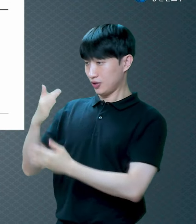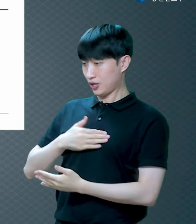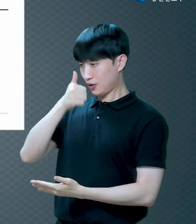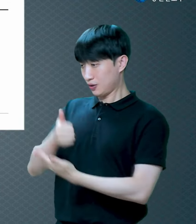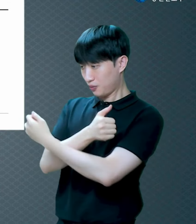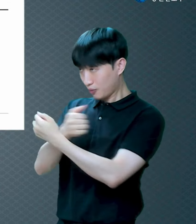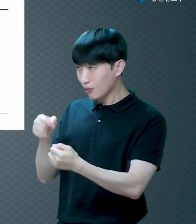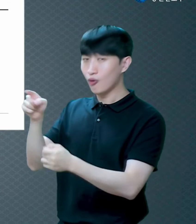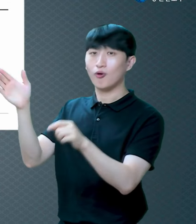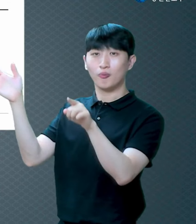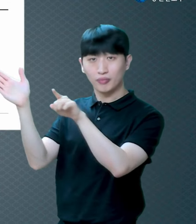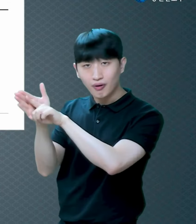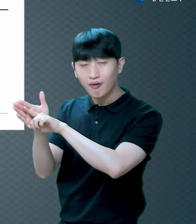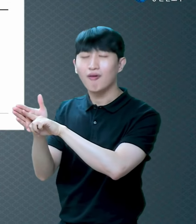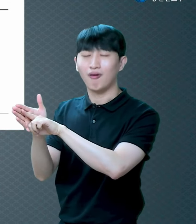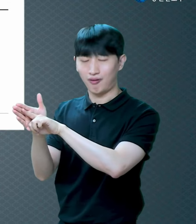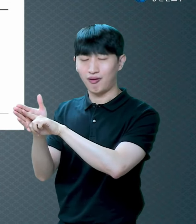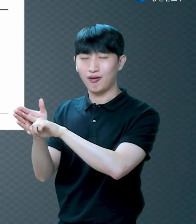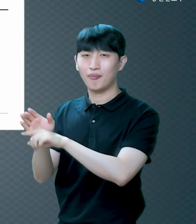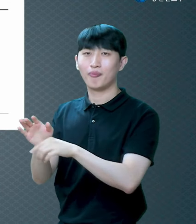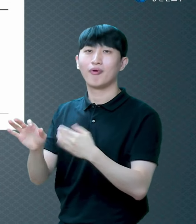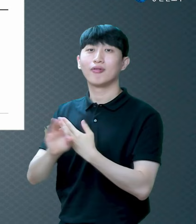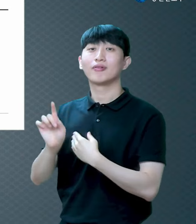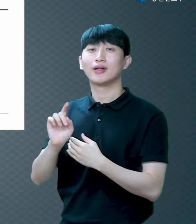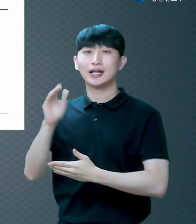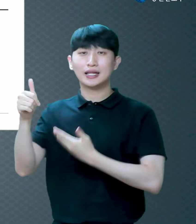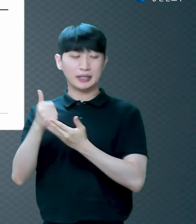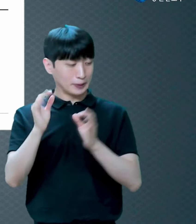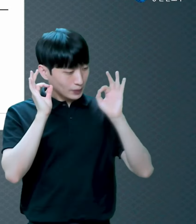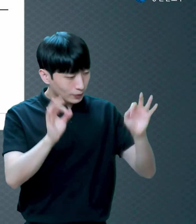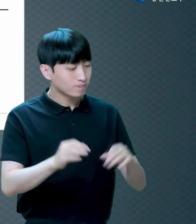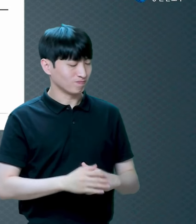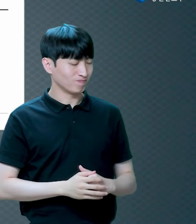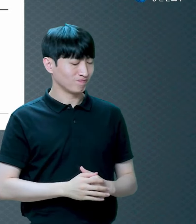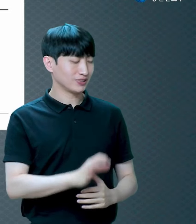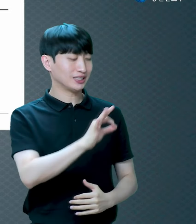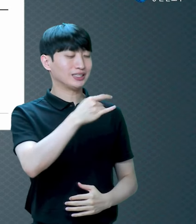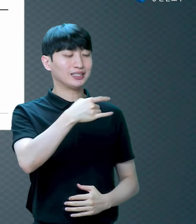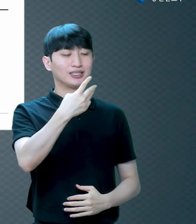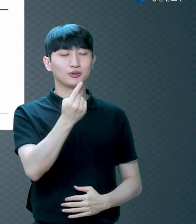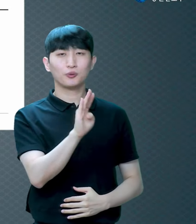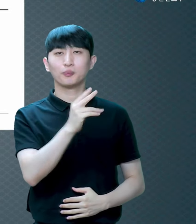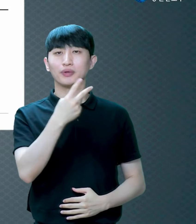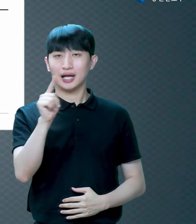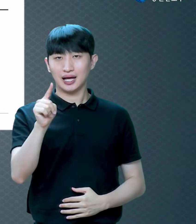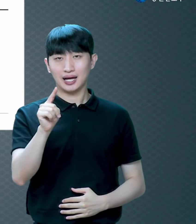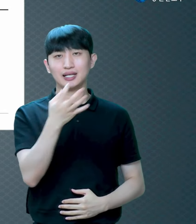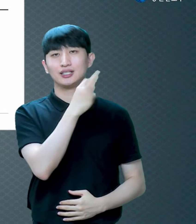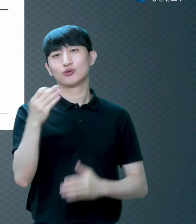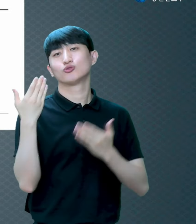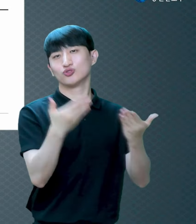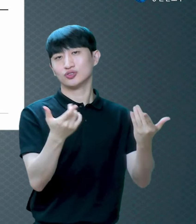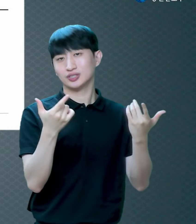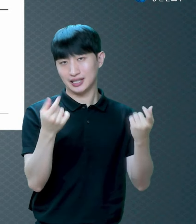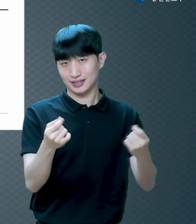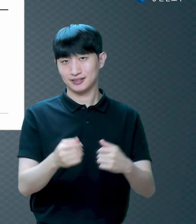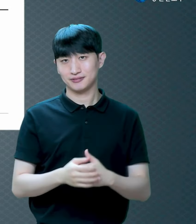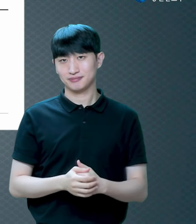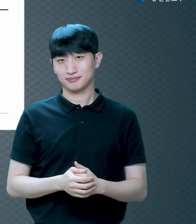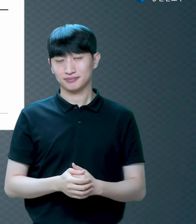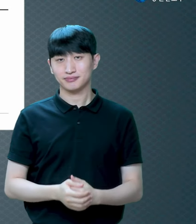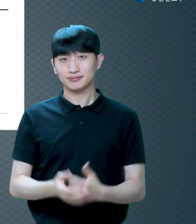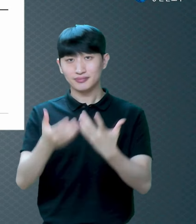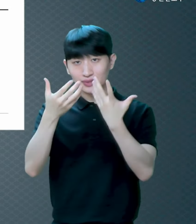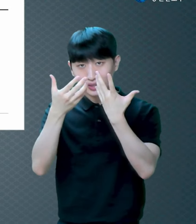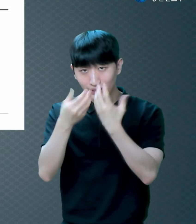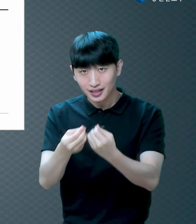의롭다라고 하는 건 영수증 받은 거예요 물건을 사고 물건을 돈을 내고